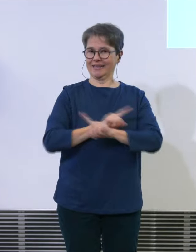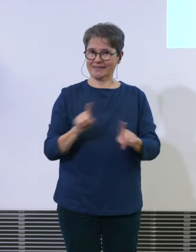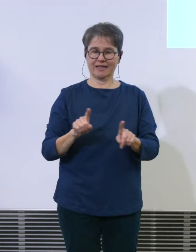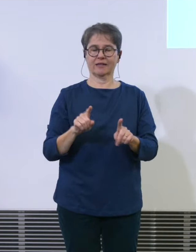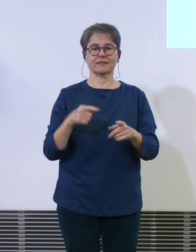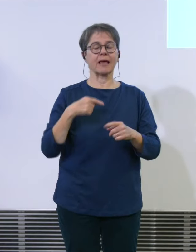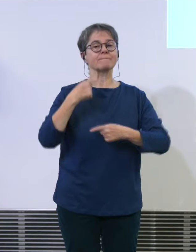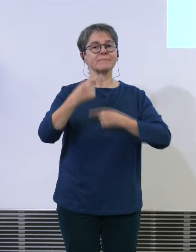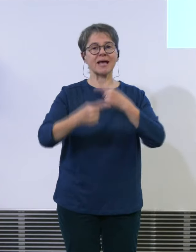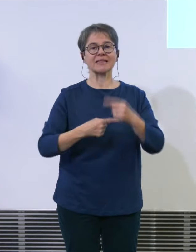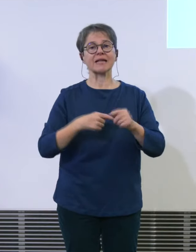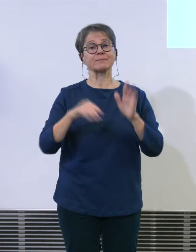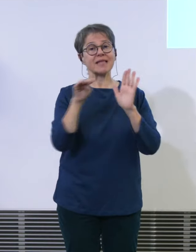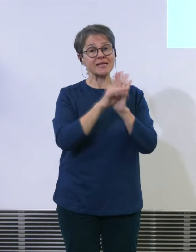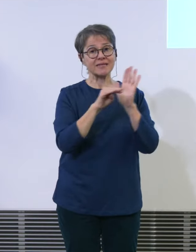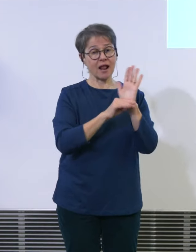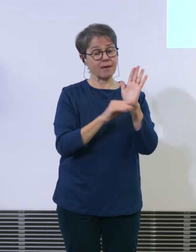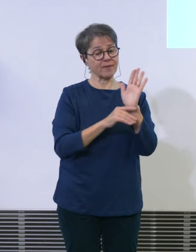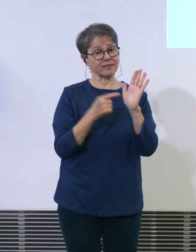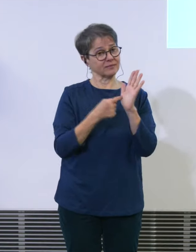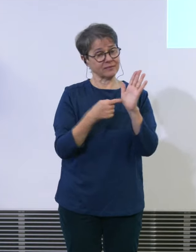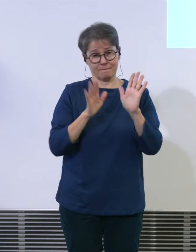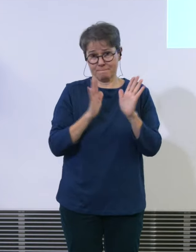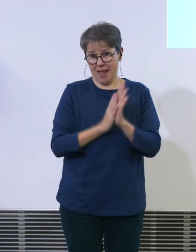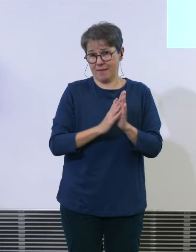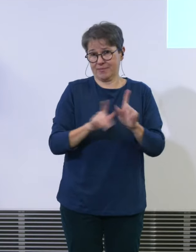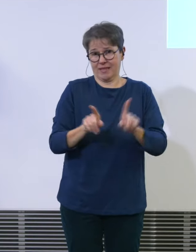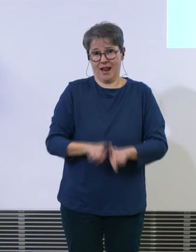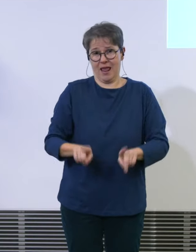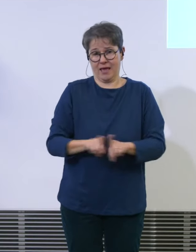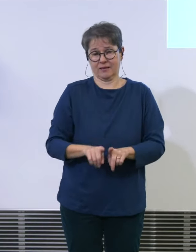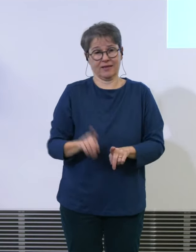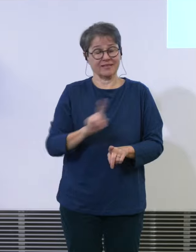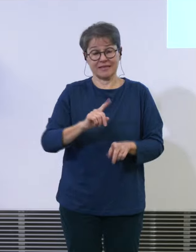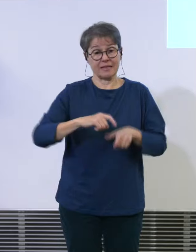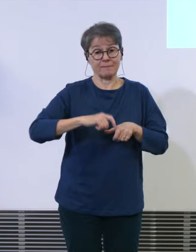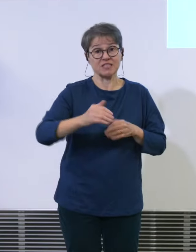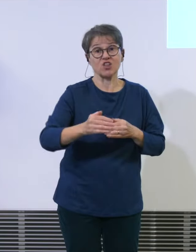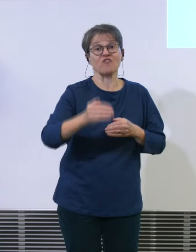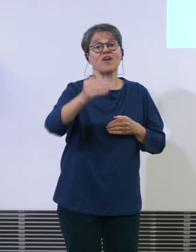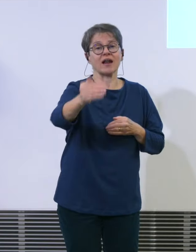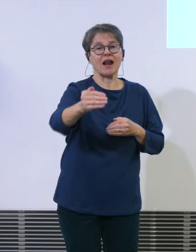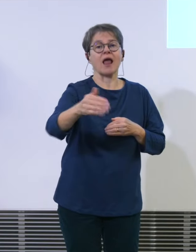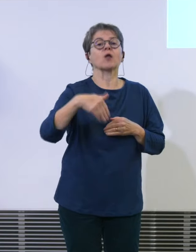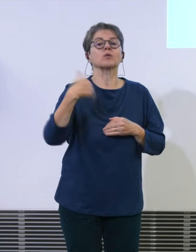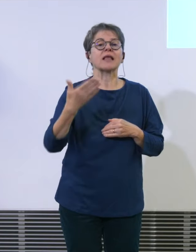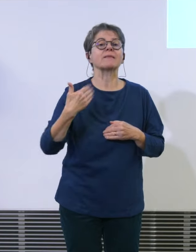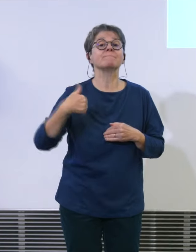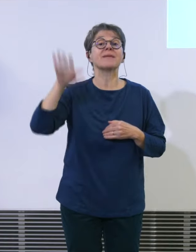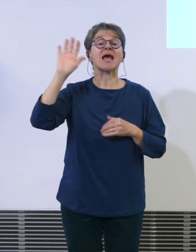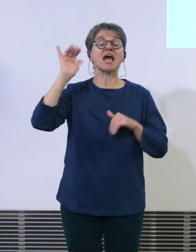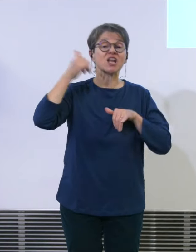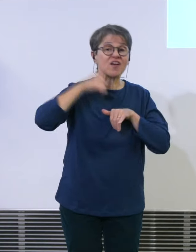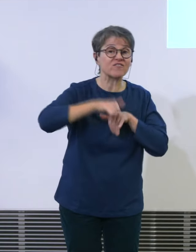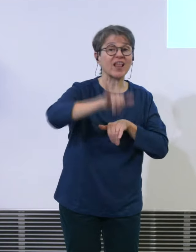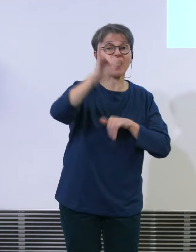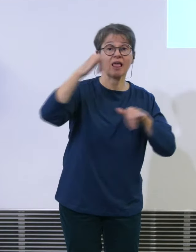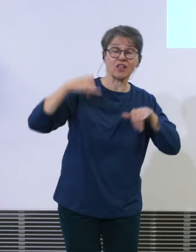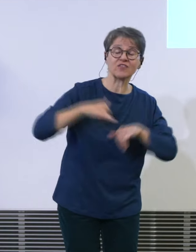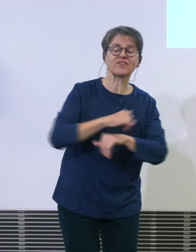und darum wird mit den Pistenverlängerungen auch nicht mehr geflogen auch das will ich noch mal sagen sie wissen es gegen die Vorlage ist